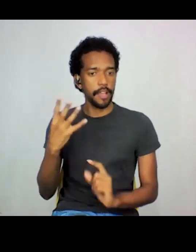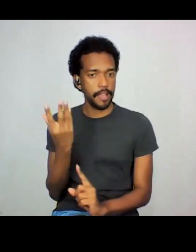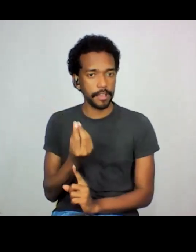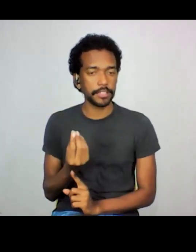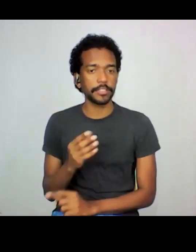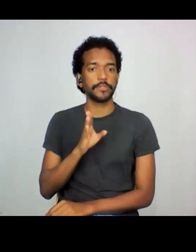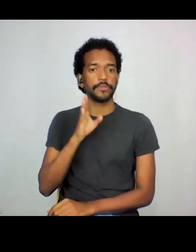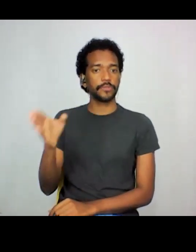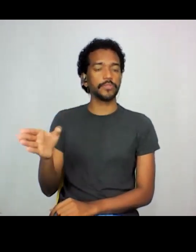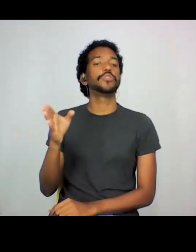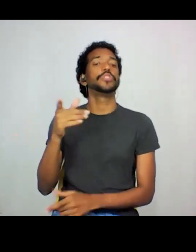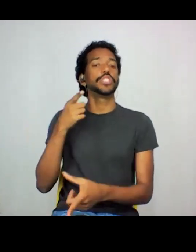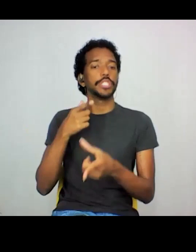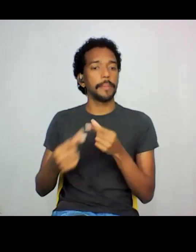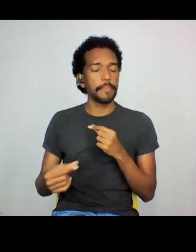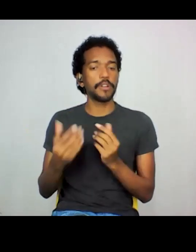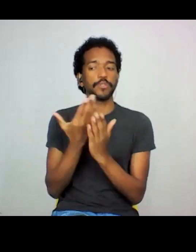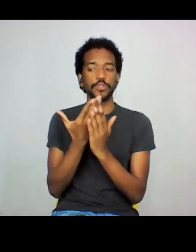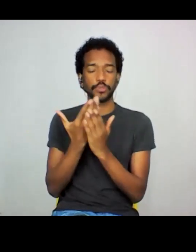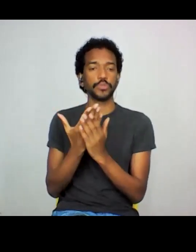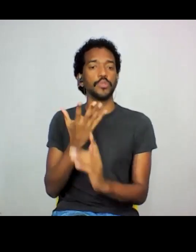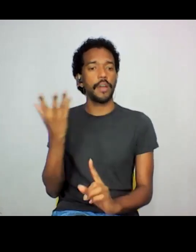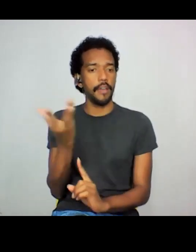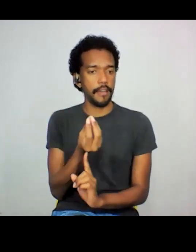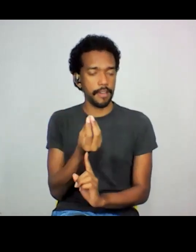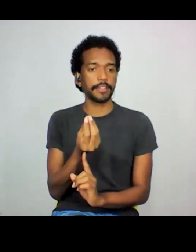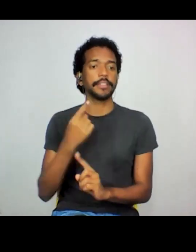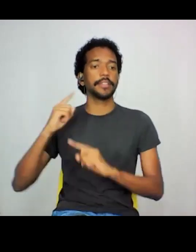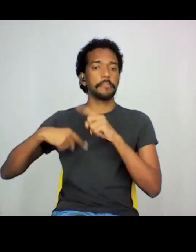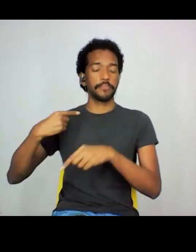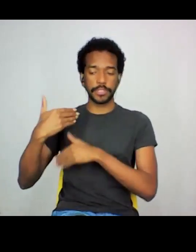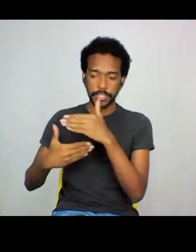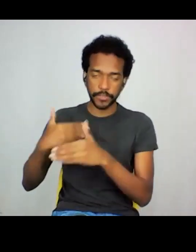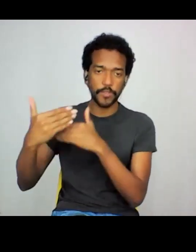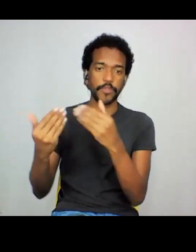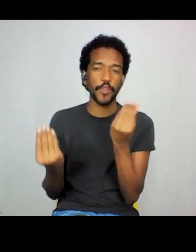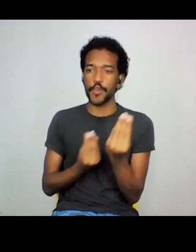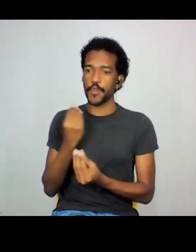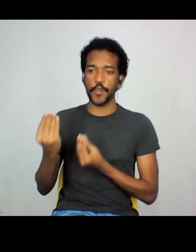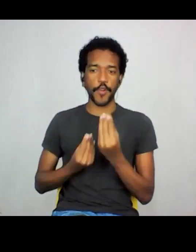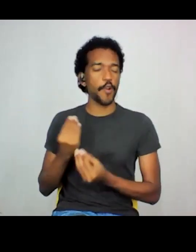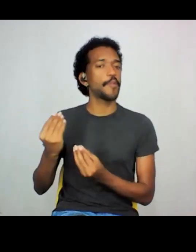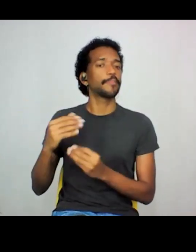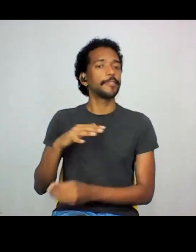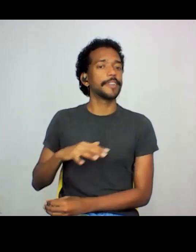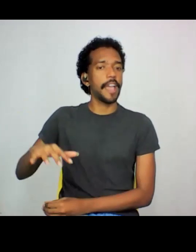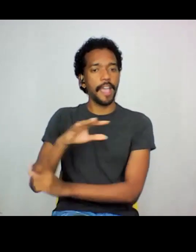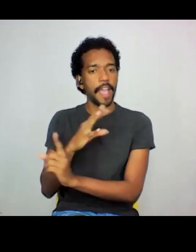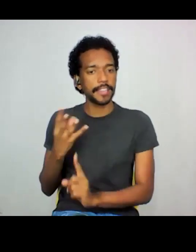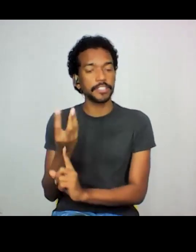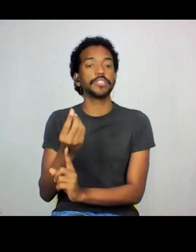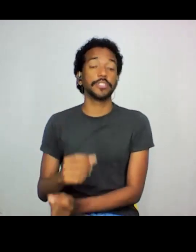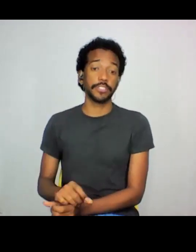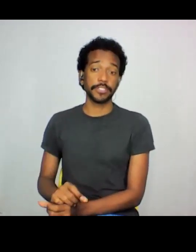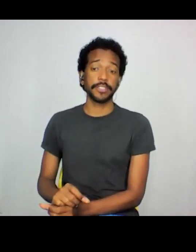Japão, estudar a arte japonesa, desenvolver como uma espécie de artista ou, né,